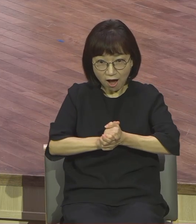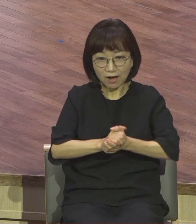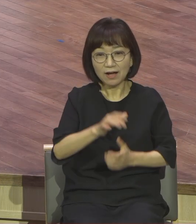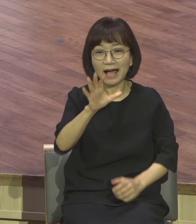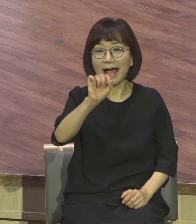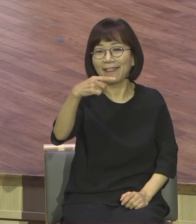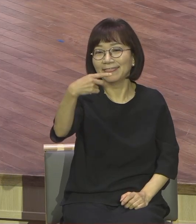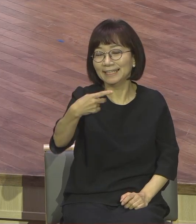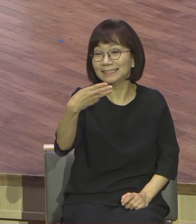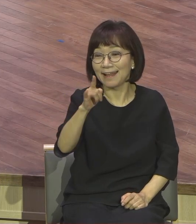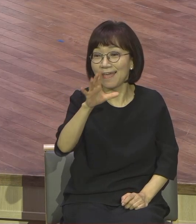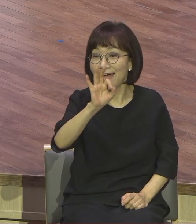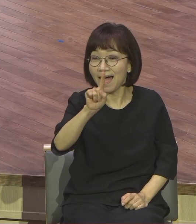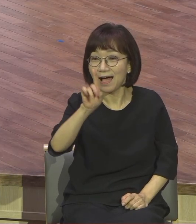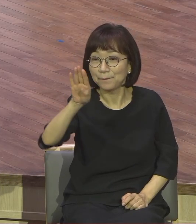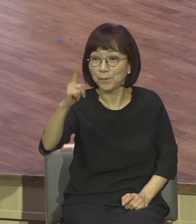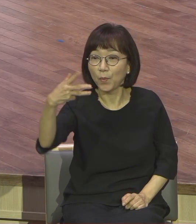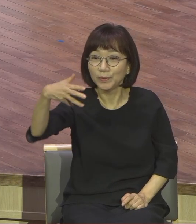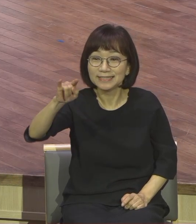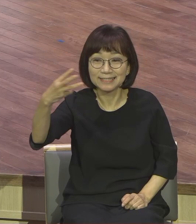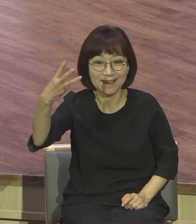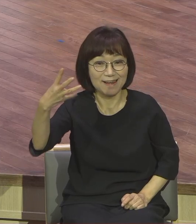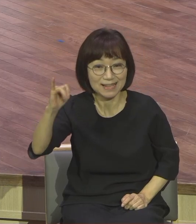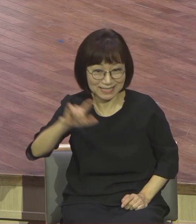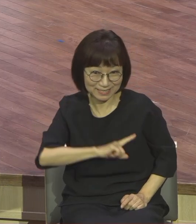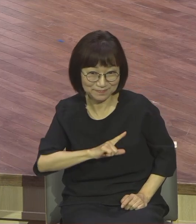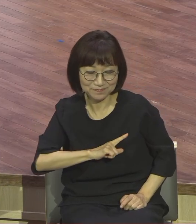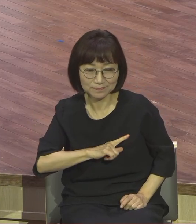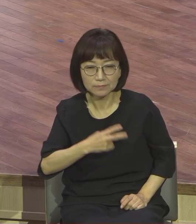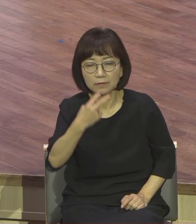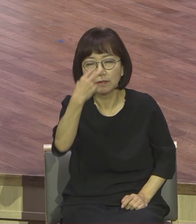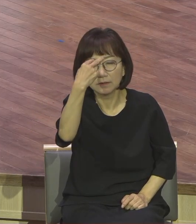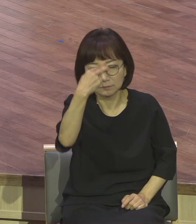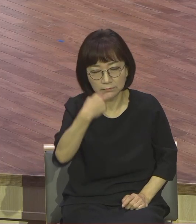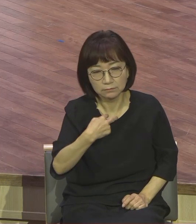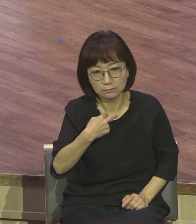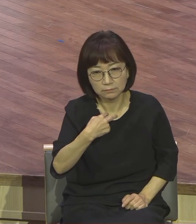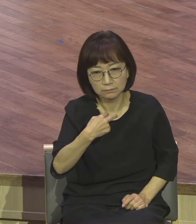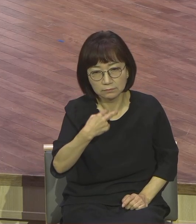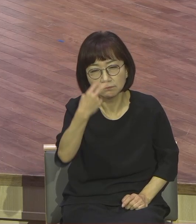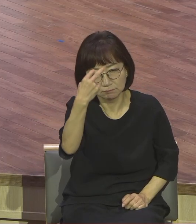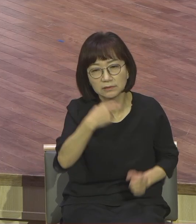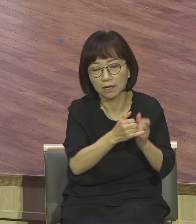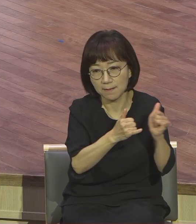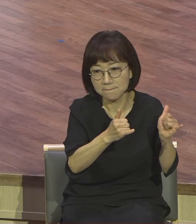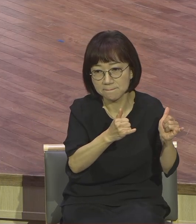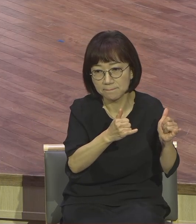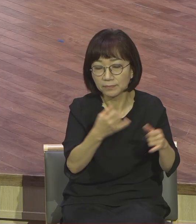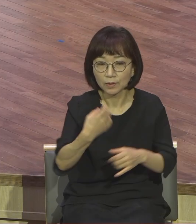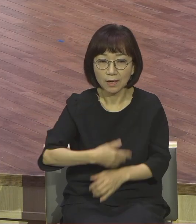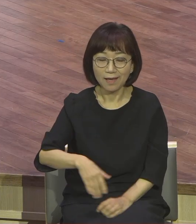시각장애인 잘 아시죠 우리에게 파페라 가수 사라 브라이트만 함께 불렀죠 타임 투